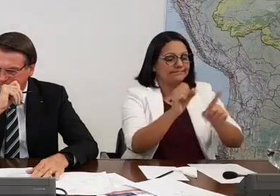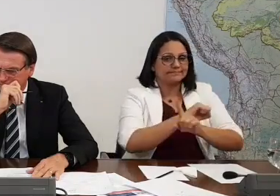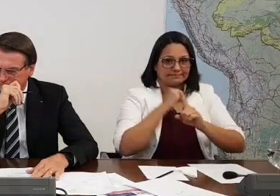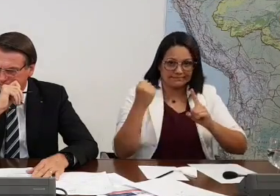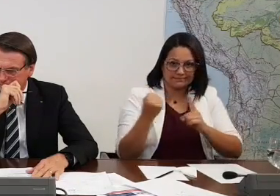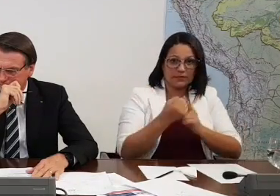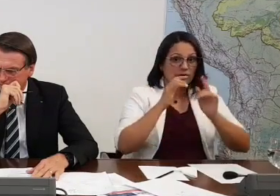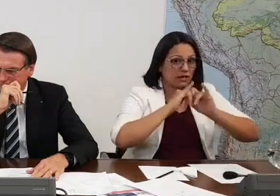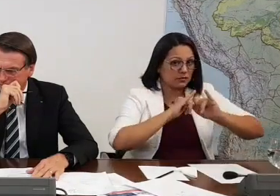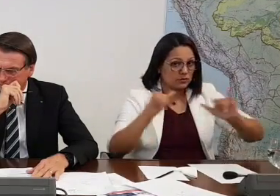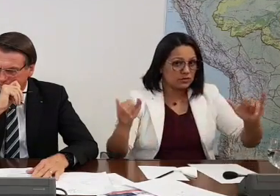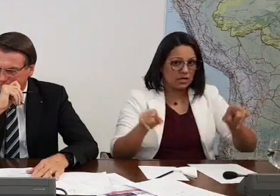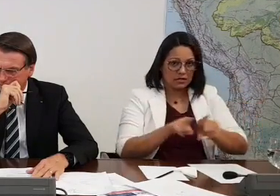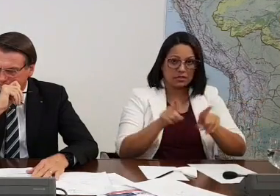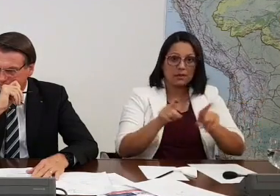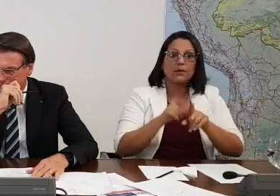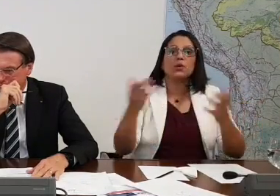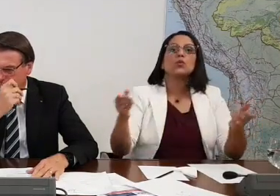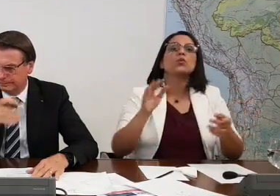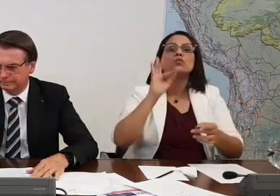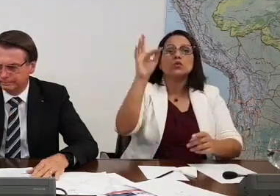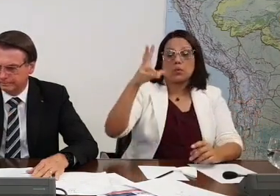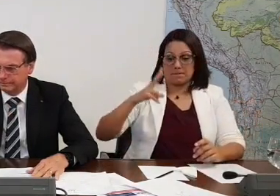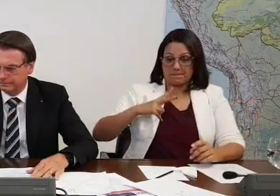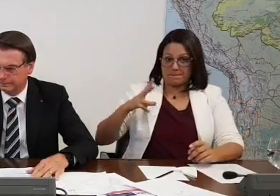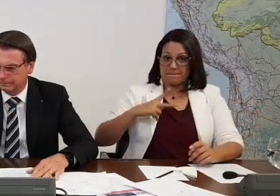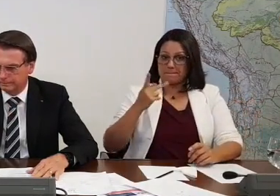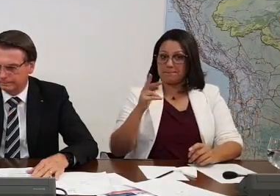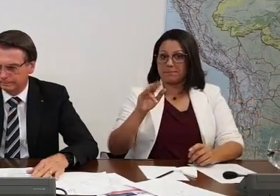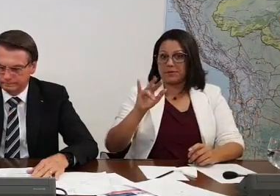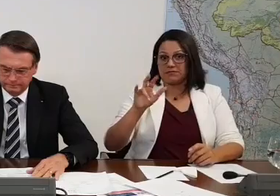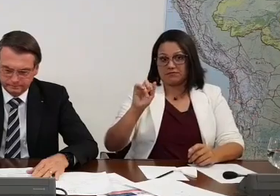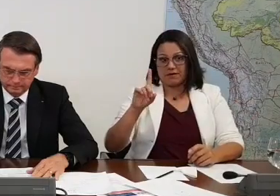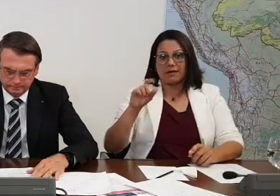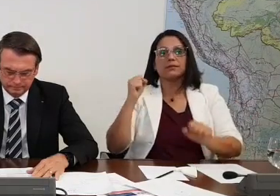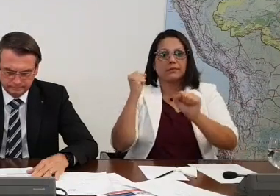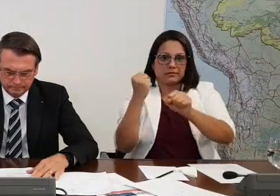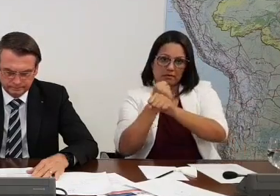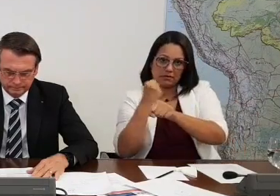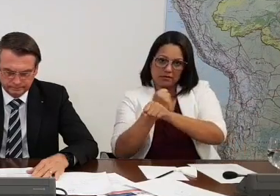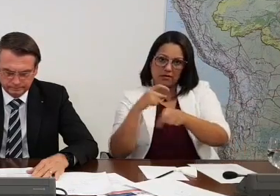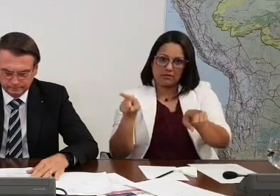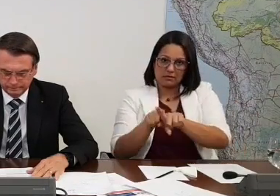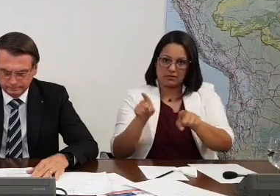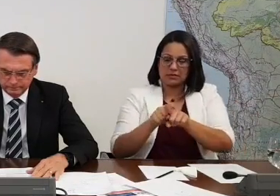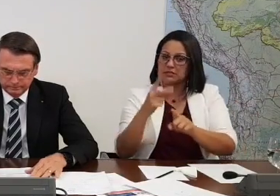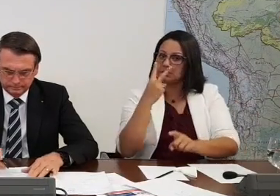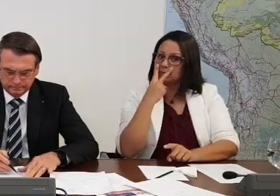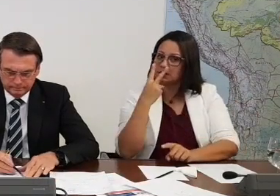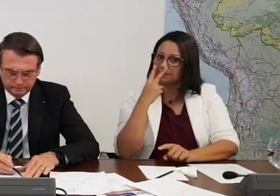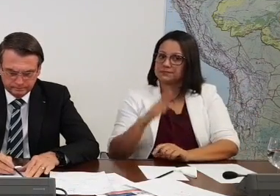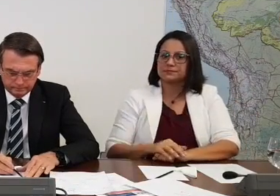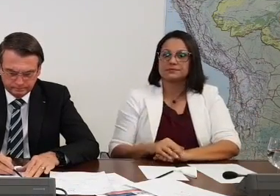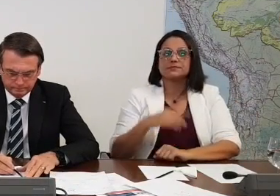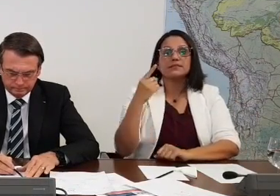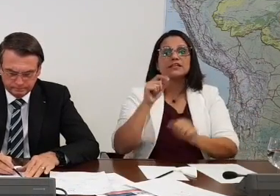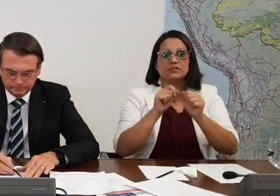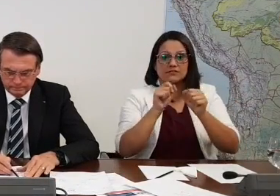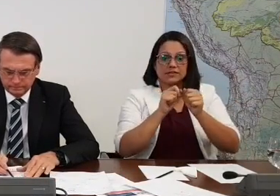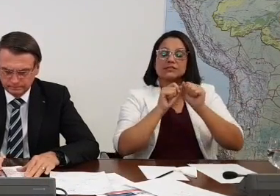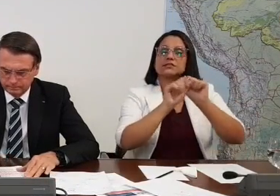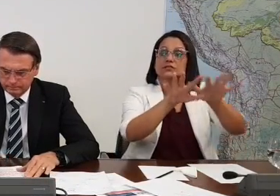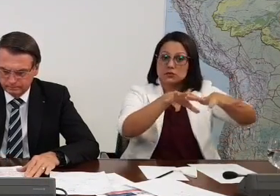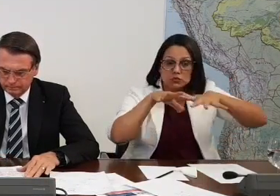a concessão para a iniciativa privada da BR-381 com a 262 Espírito Santo. Nós lançamos a consulta pública essa